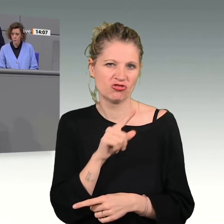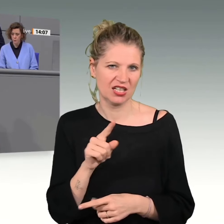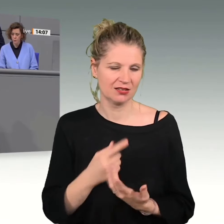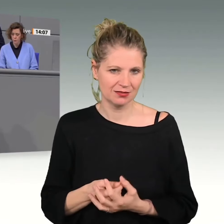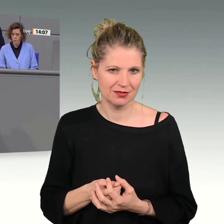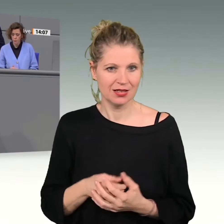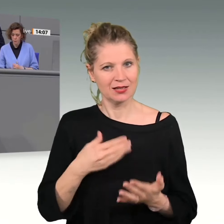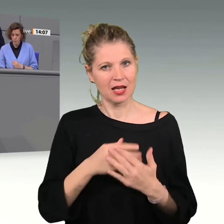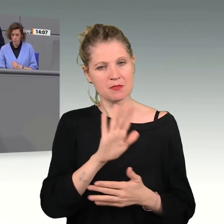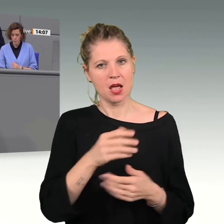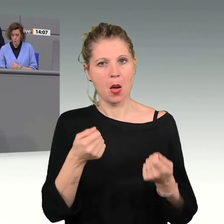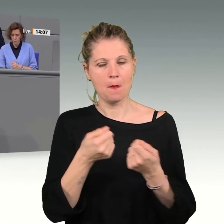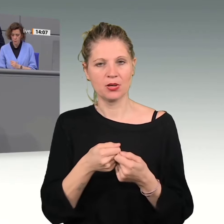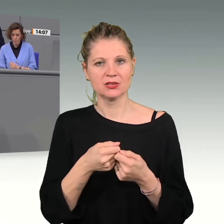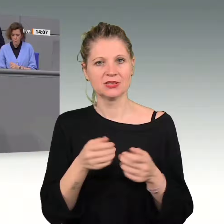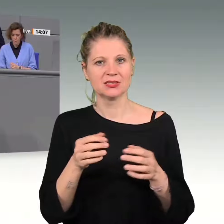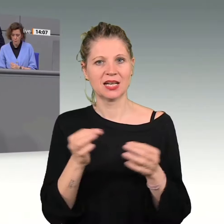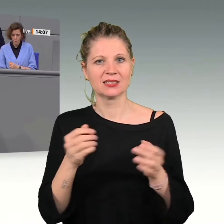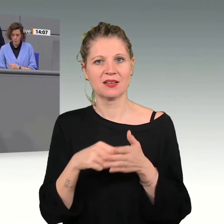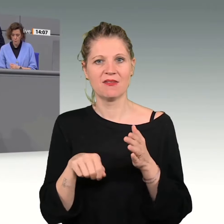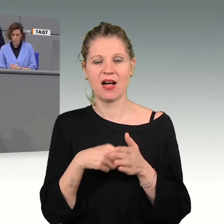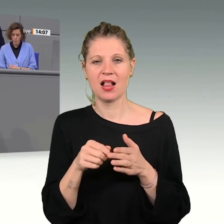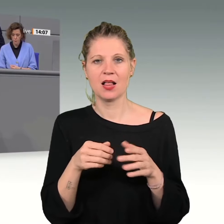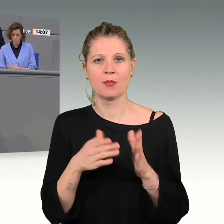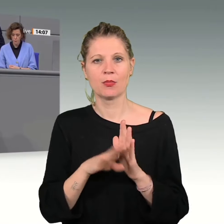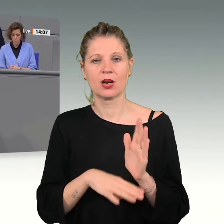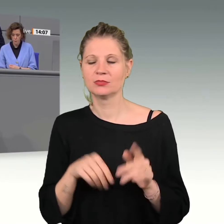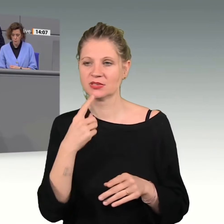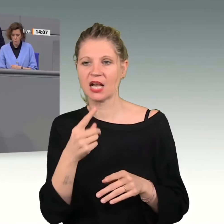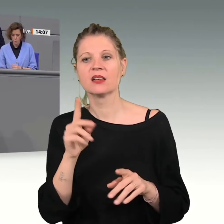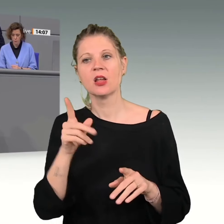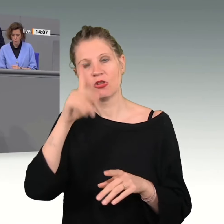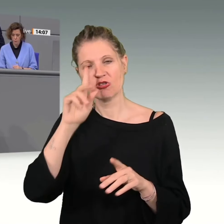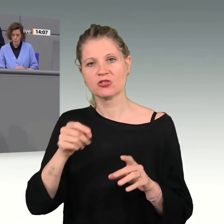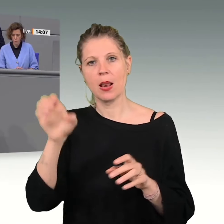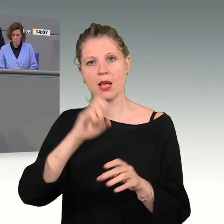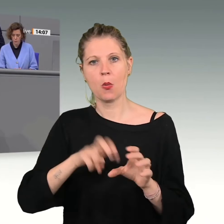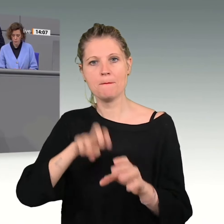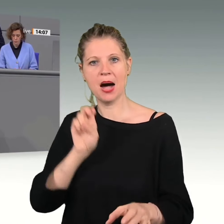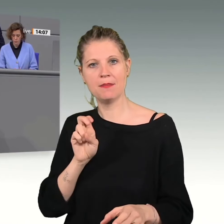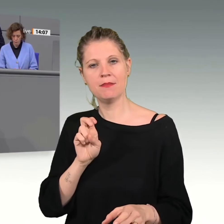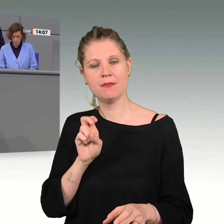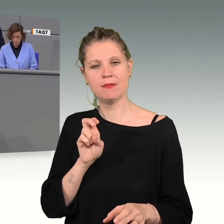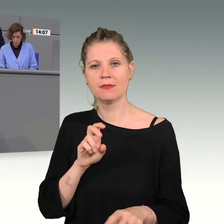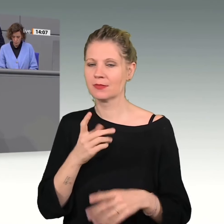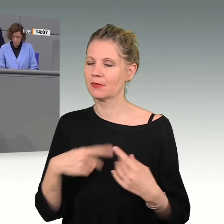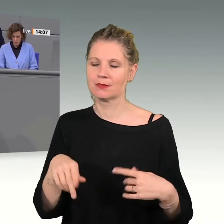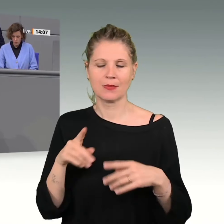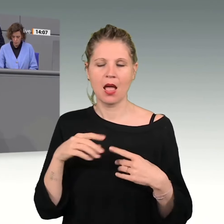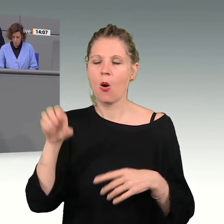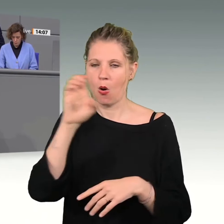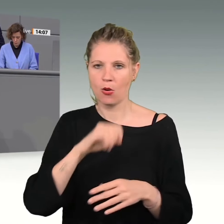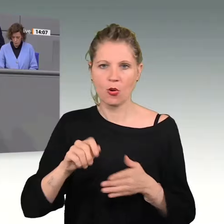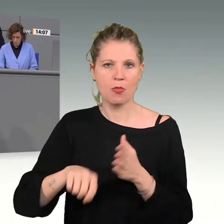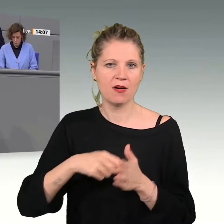Bundestagswahlprogramm 2021 einen Austritt Deutschlands aus der EU. Auch im Zusammenhang mit der Europawahl ist aus